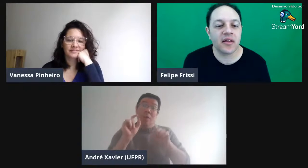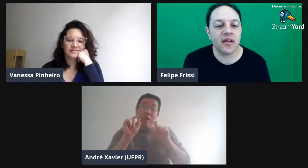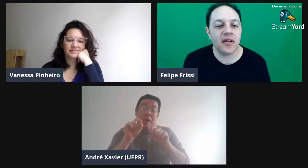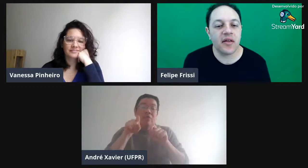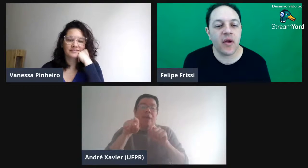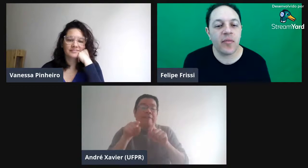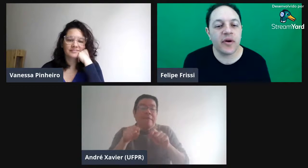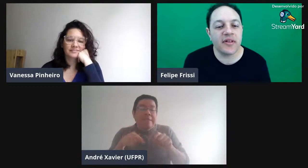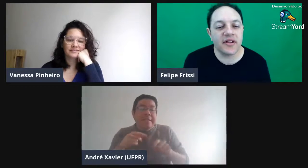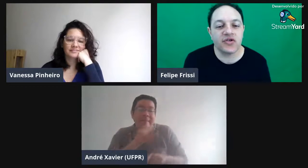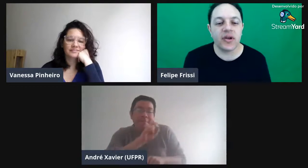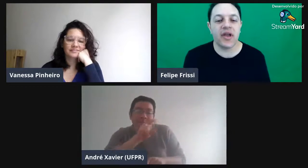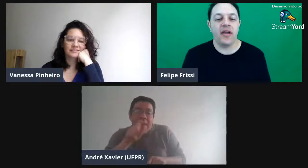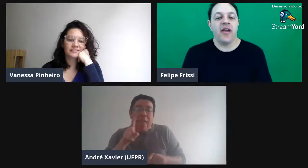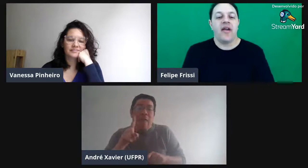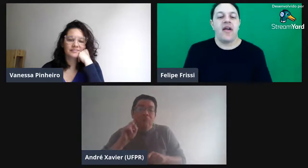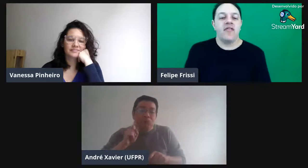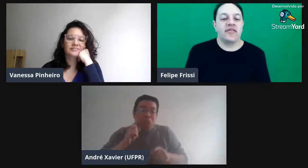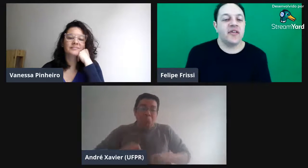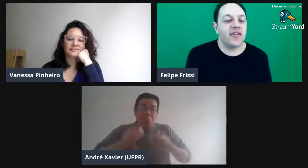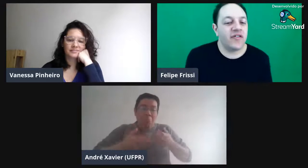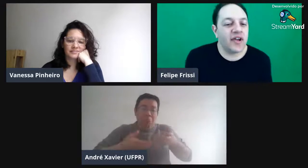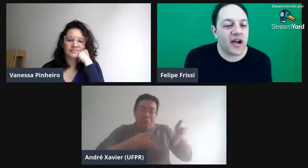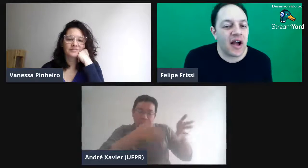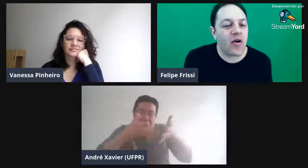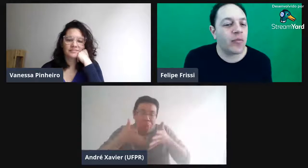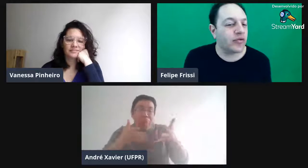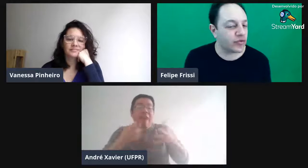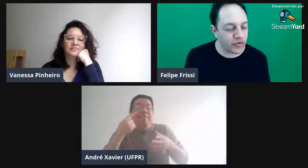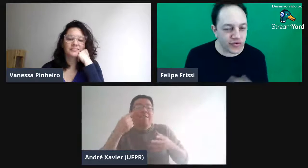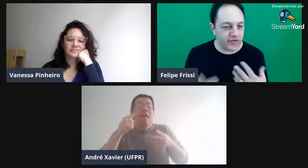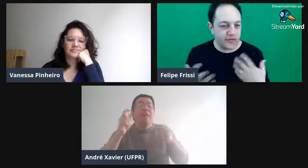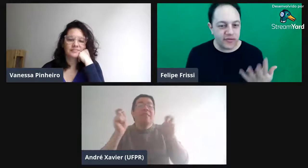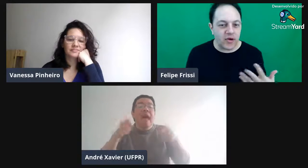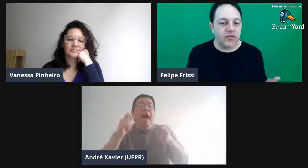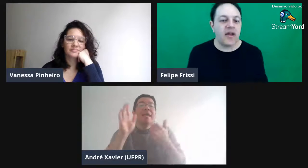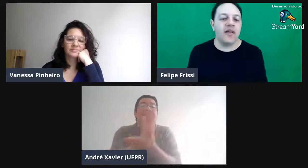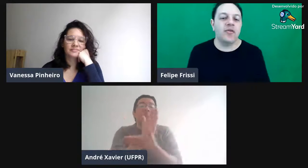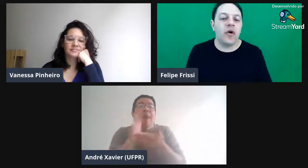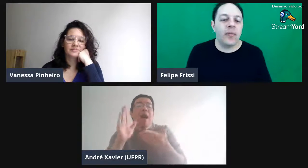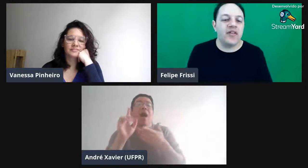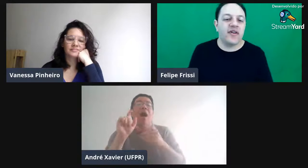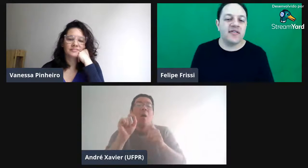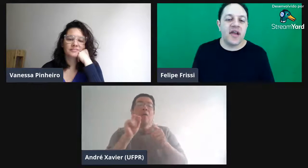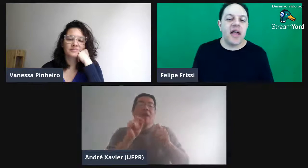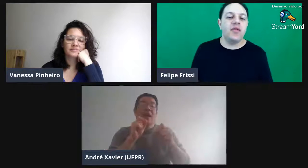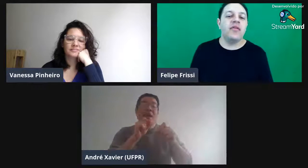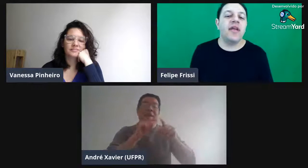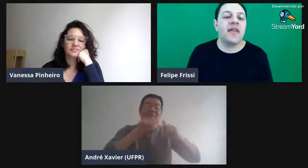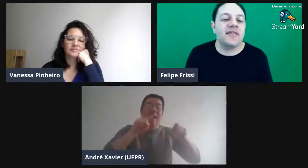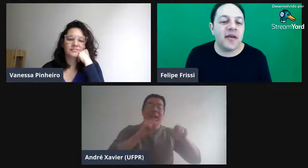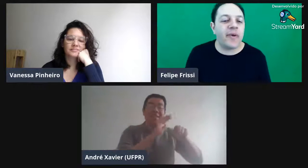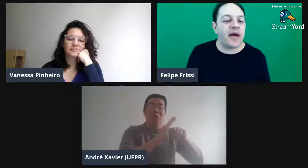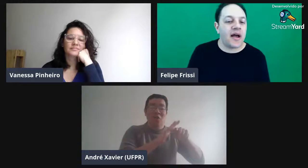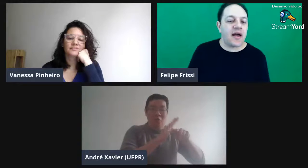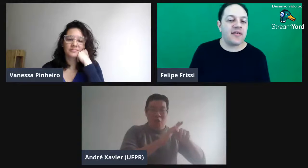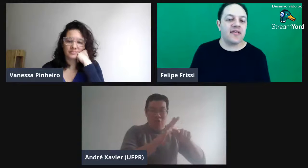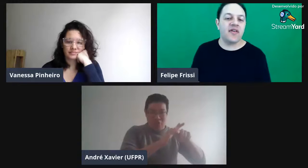Então, é importante o quê? É você verificar como que os surtos são, né, naturalmente fazendo e tentar separar essas